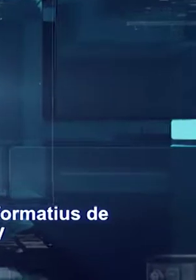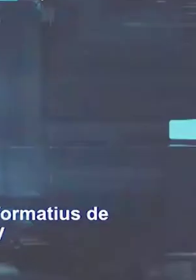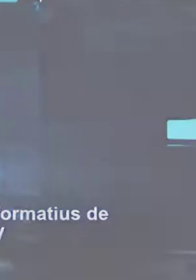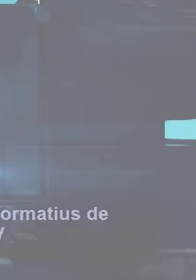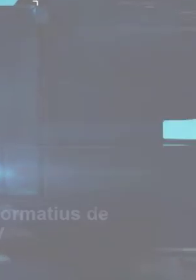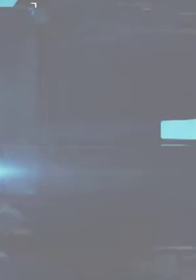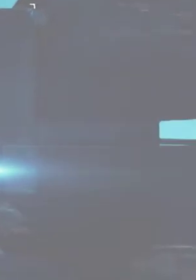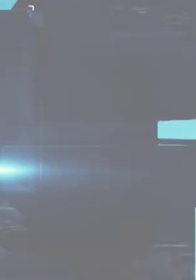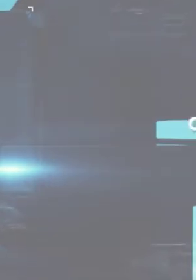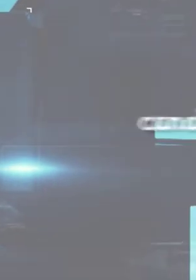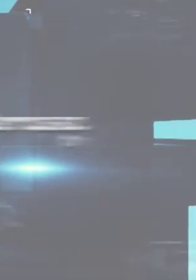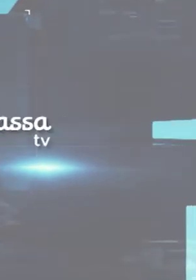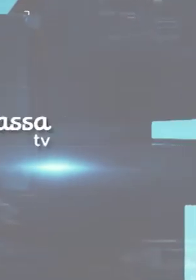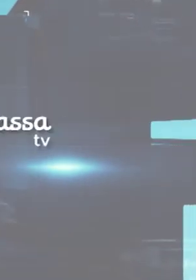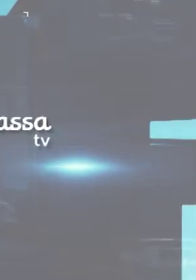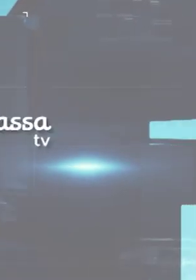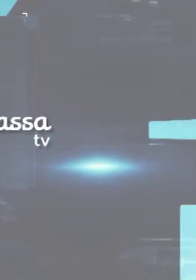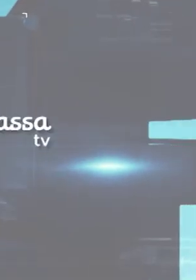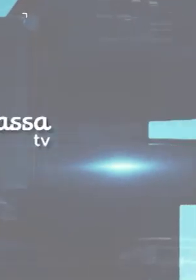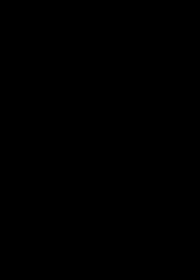TV3 i Movistar